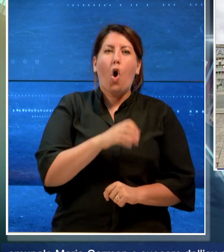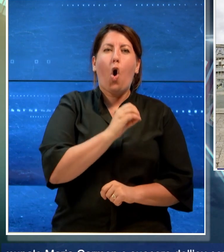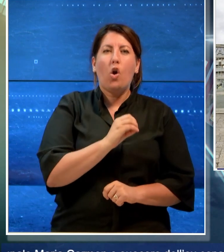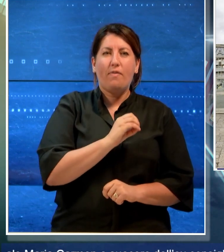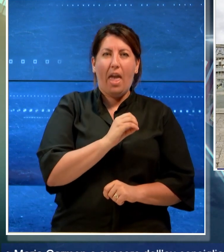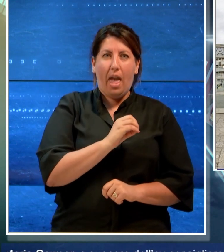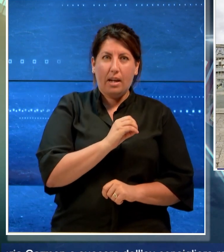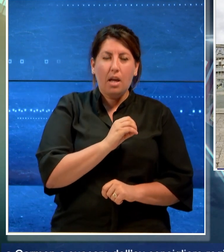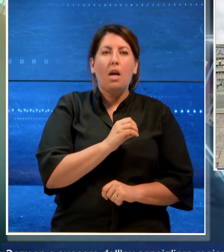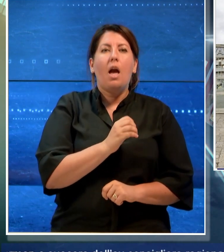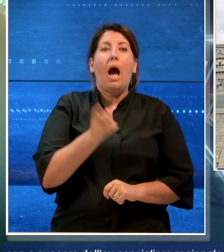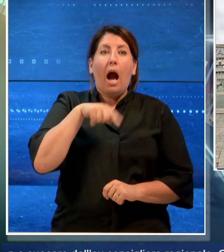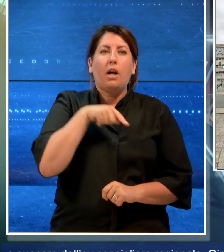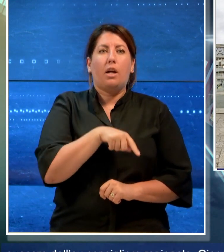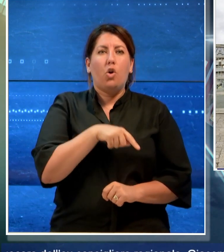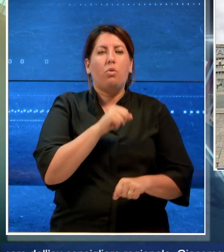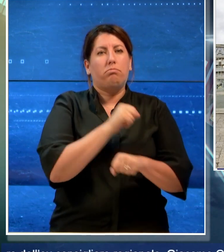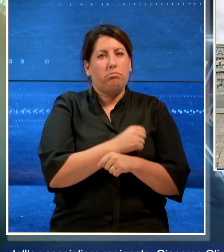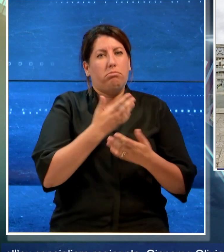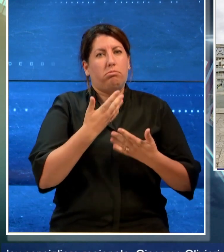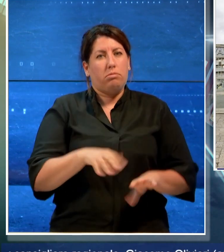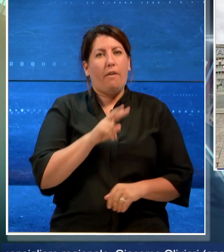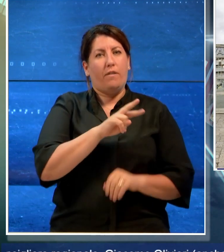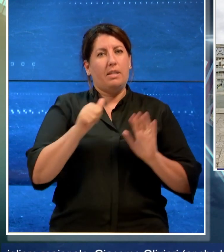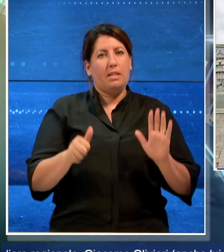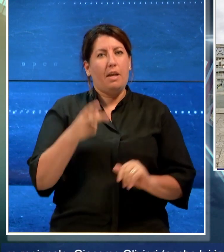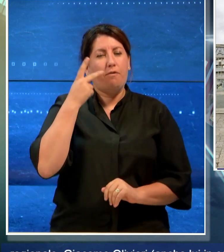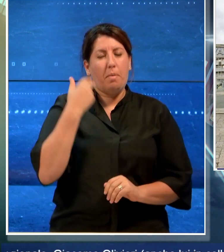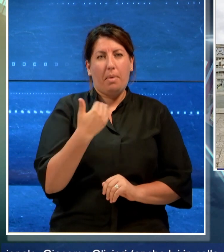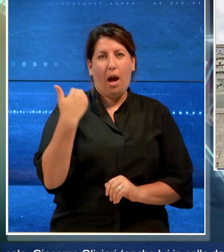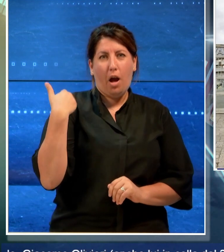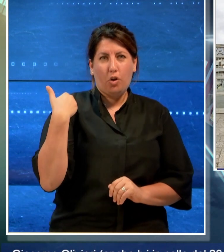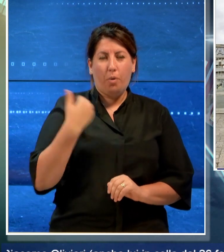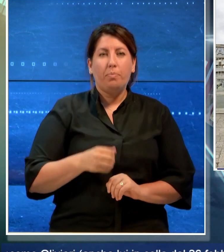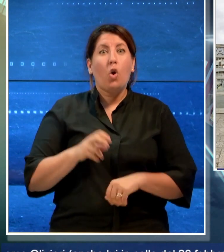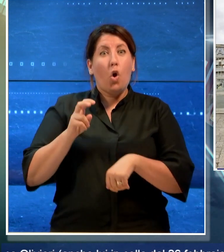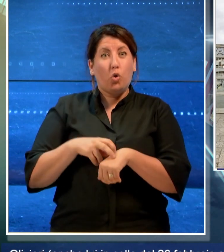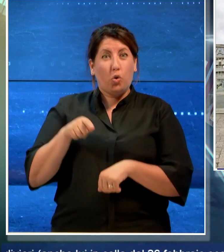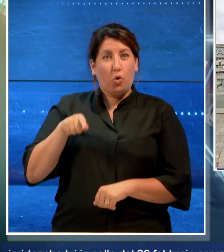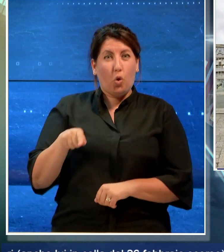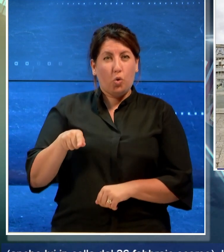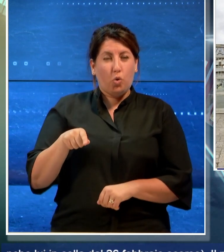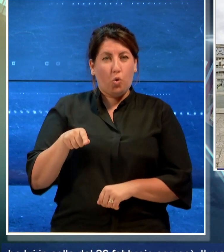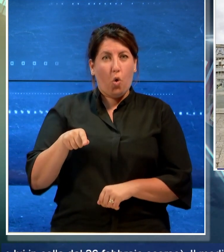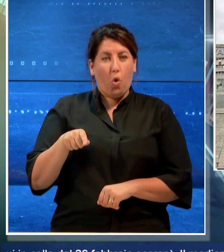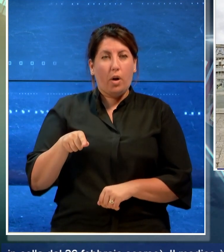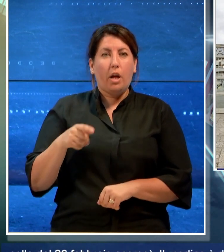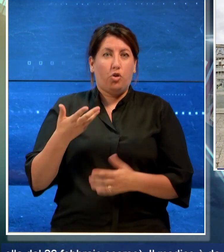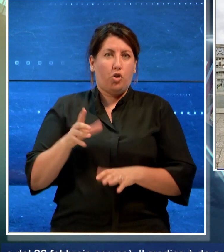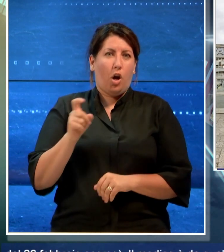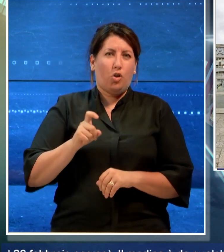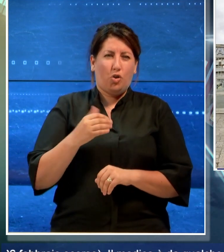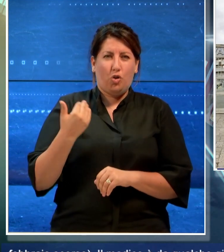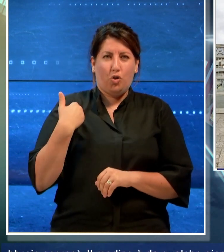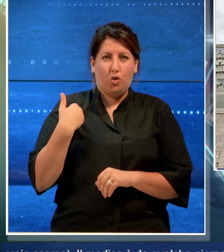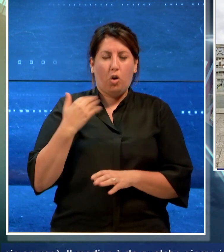Anche lui in cella dal 26 febbraio scorso. Il medico è da qualche giorno in cella nell